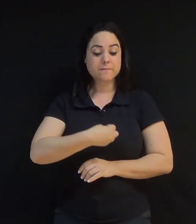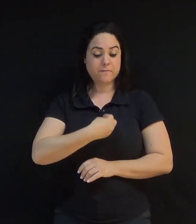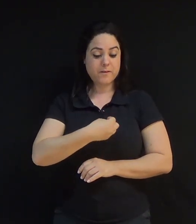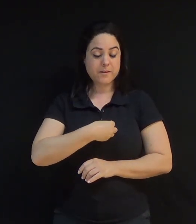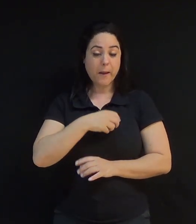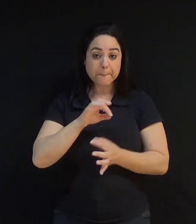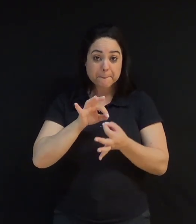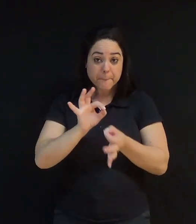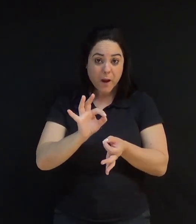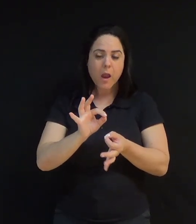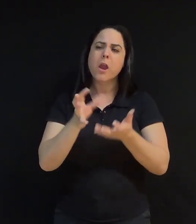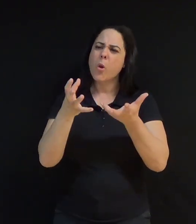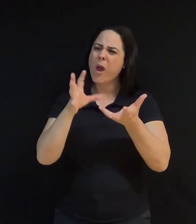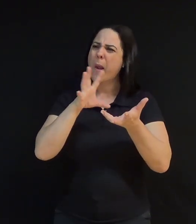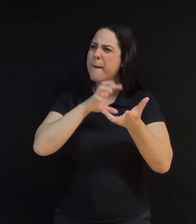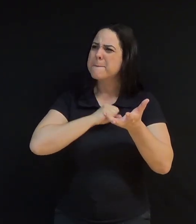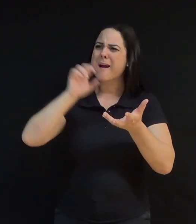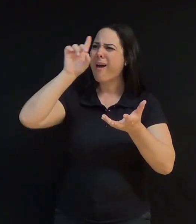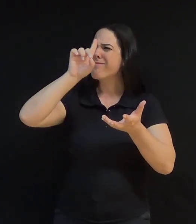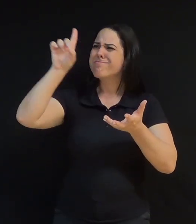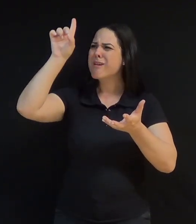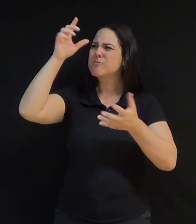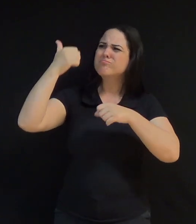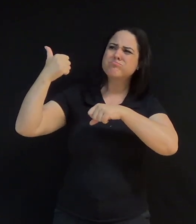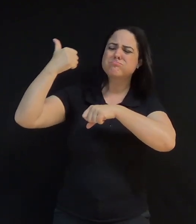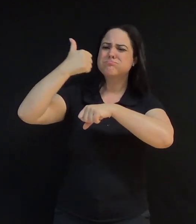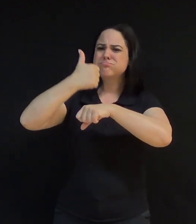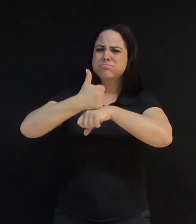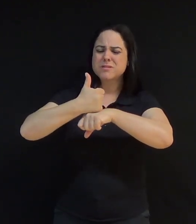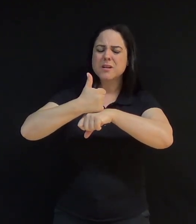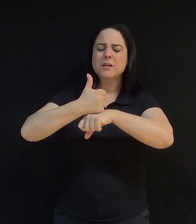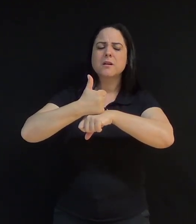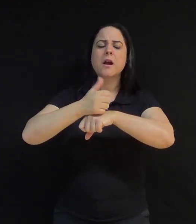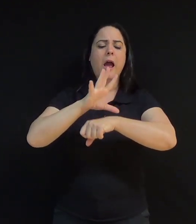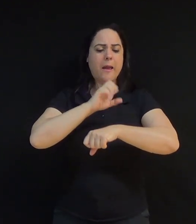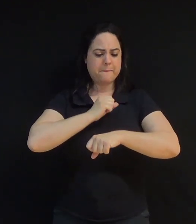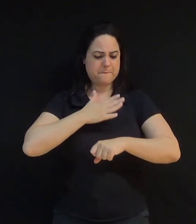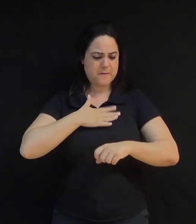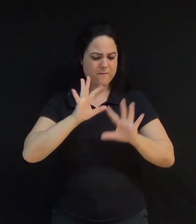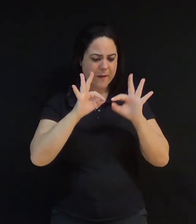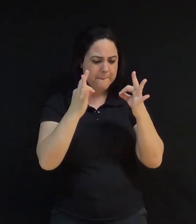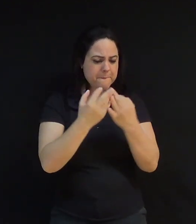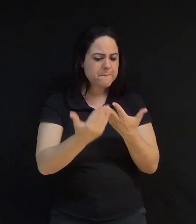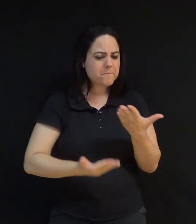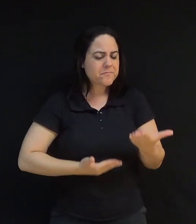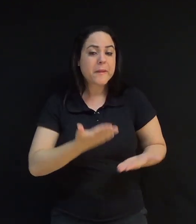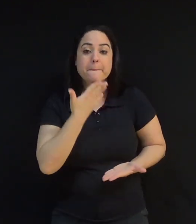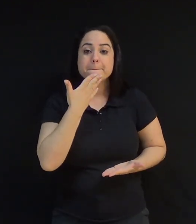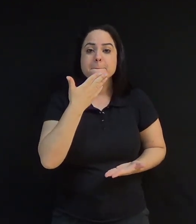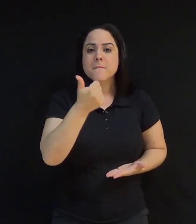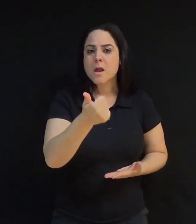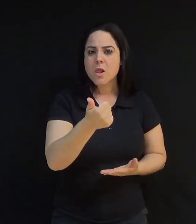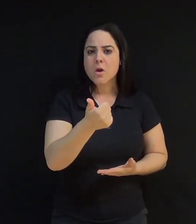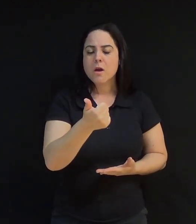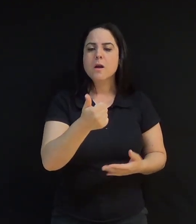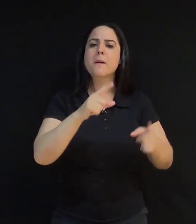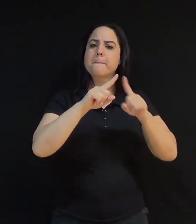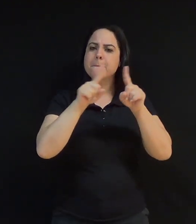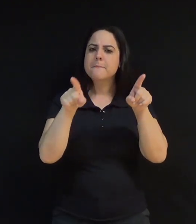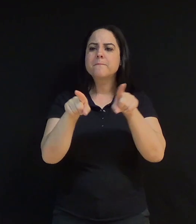amar a Deus acima de todos Amar a minha família e servi-los da melhor forma possível Mas também ajudar o